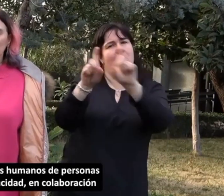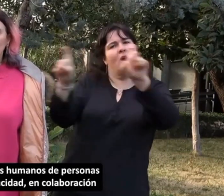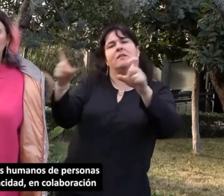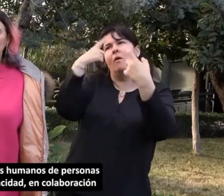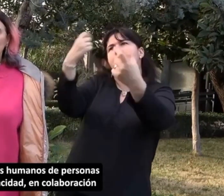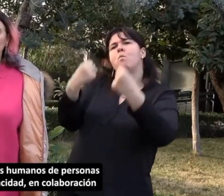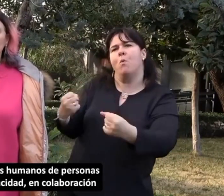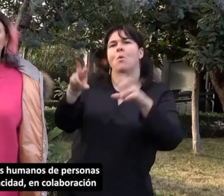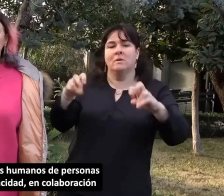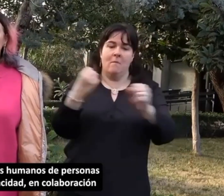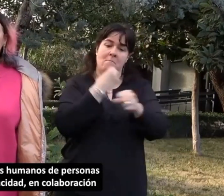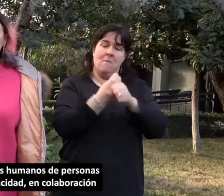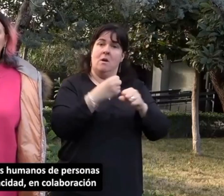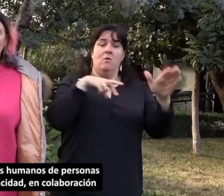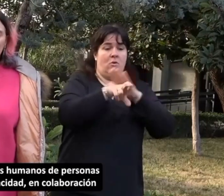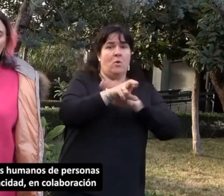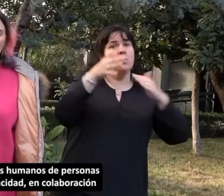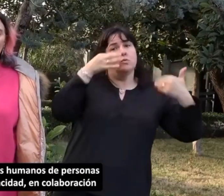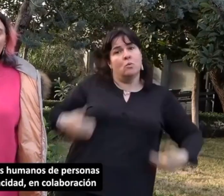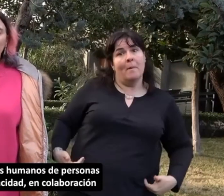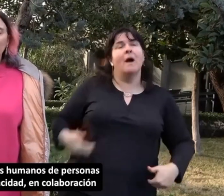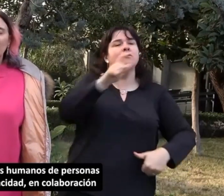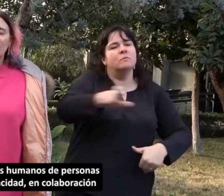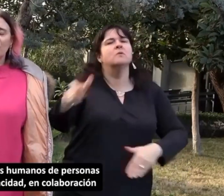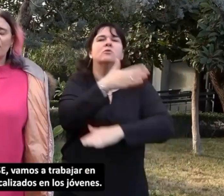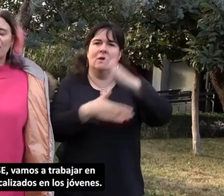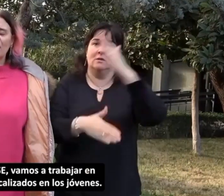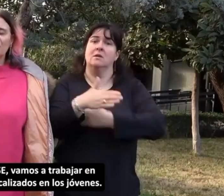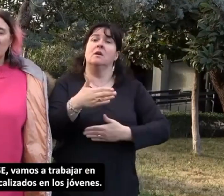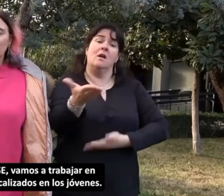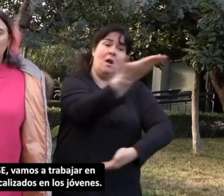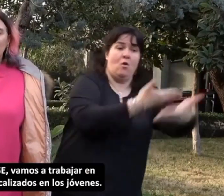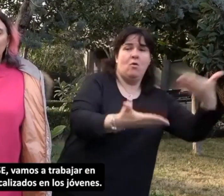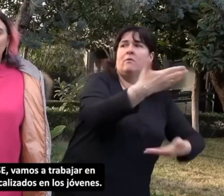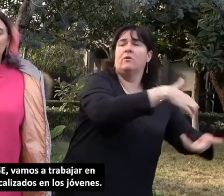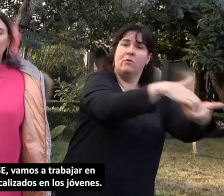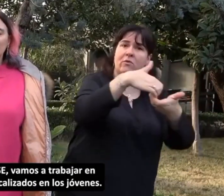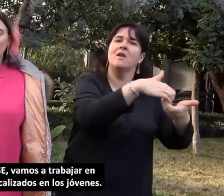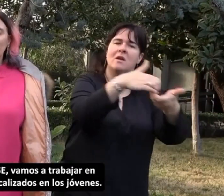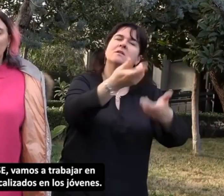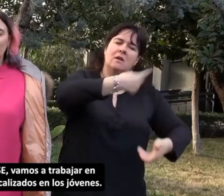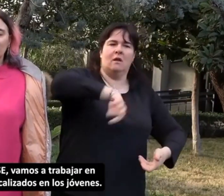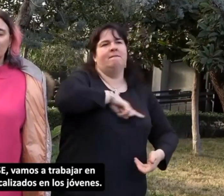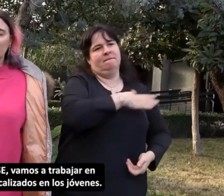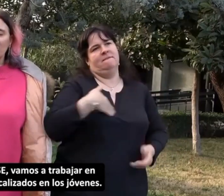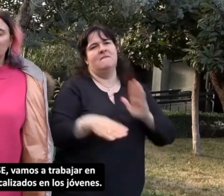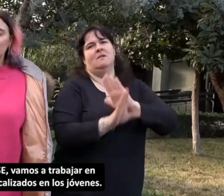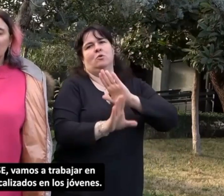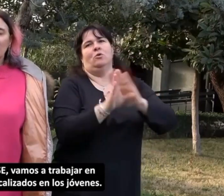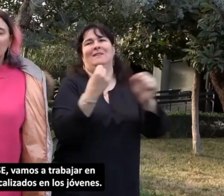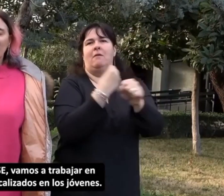empleo y recursos humanos de personas con discapacidad, en colaboración con la CENSE, vamos a trabajar en